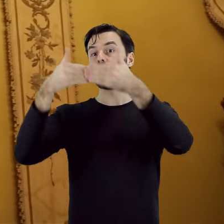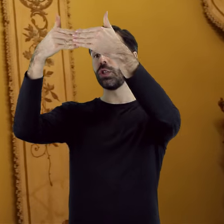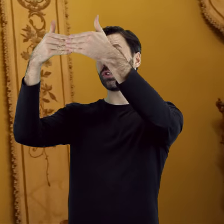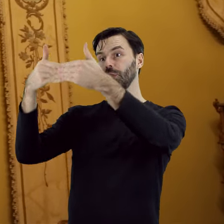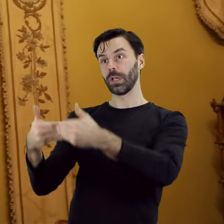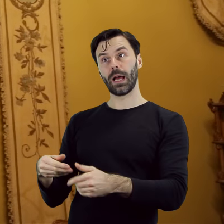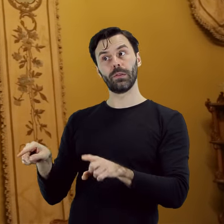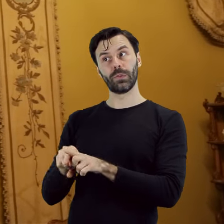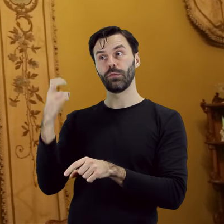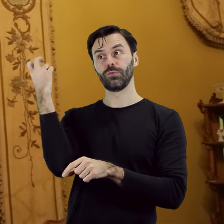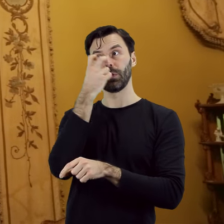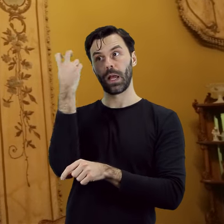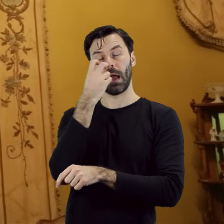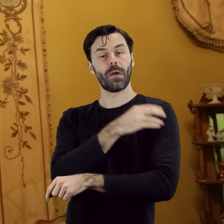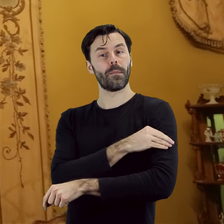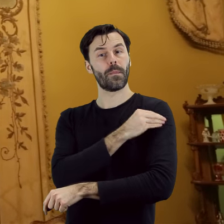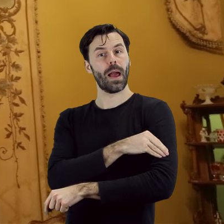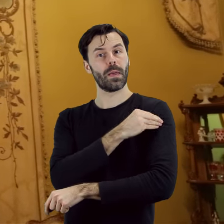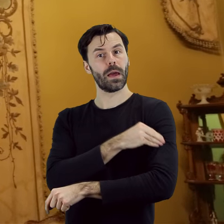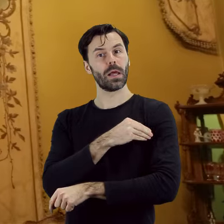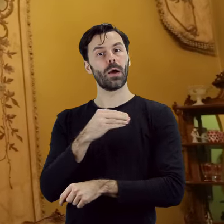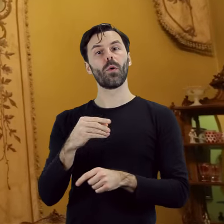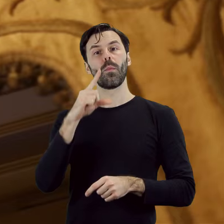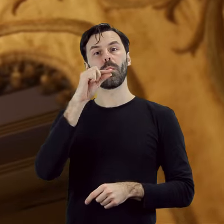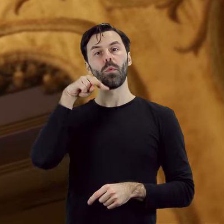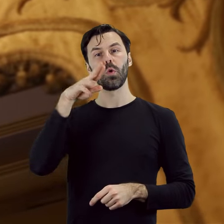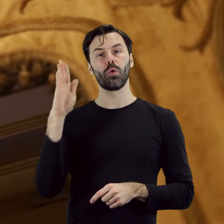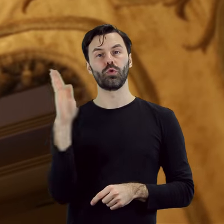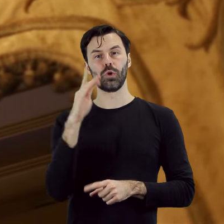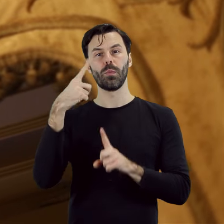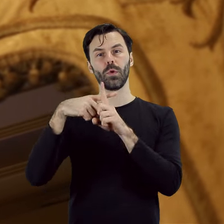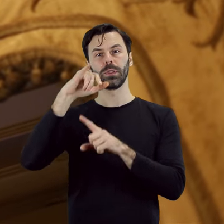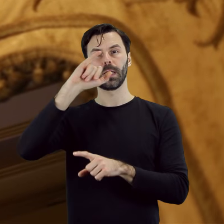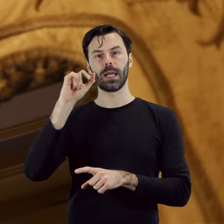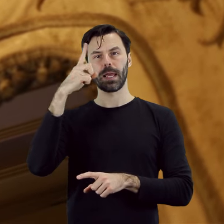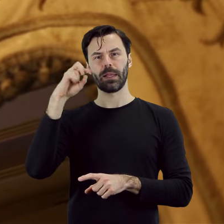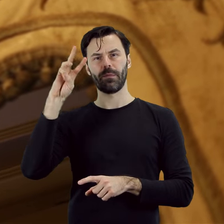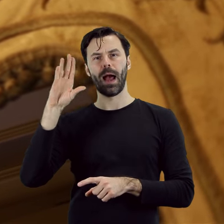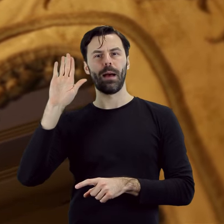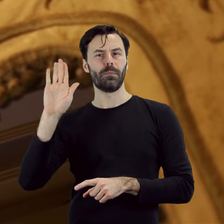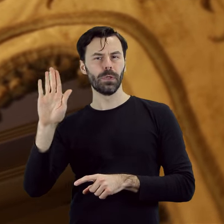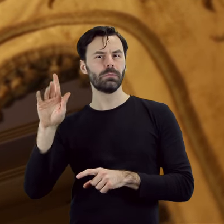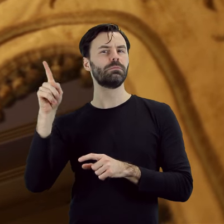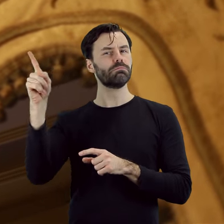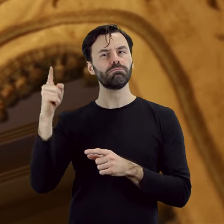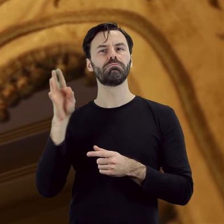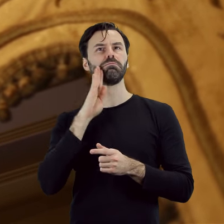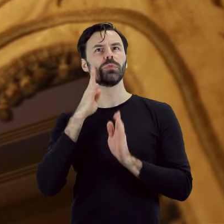zasługują również portiery z pluszu, łączonego z jedwabiem, pochodzące z połowy XIX wieku, które